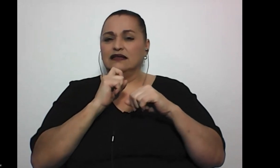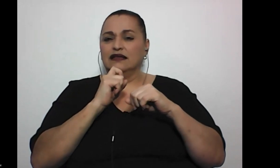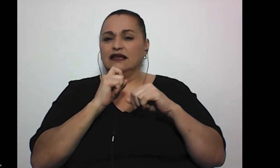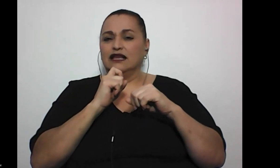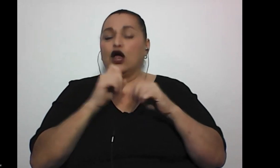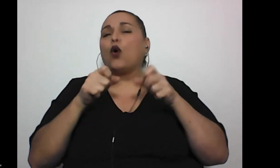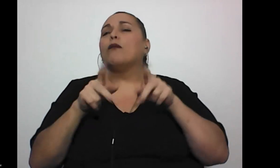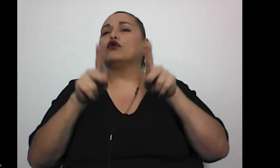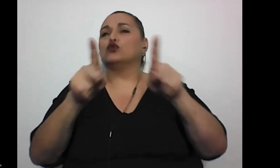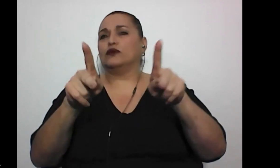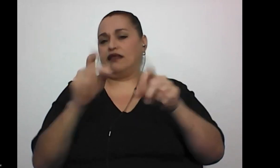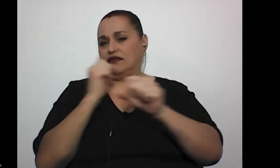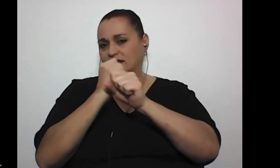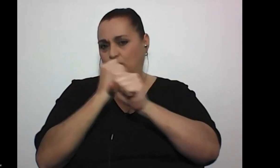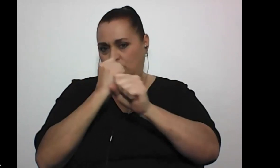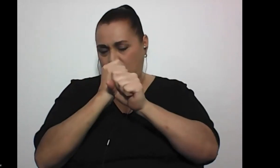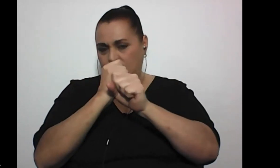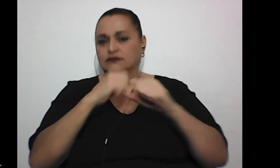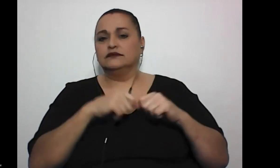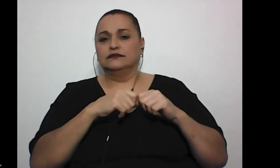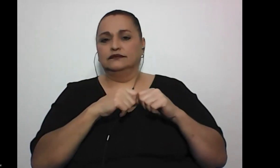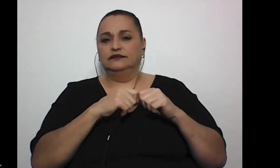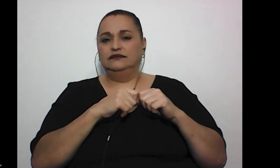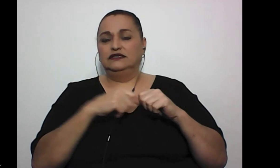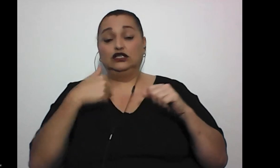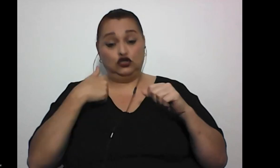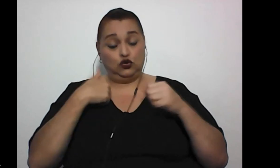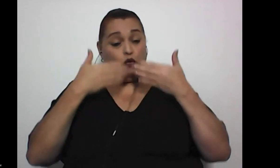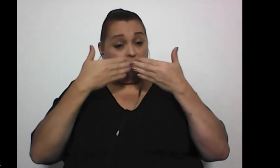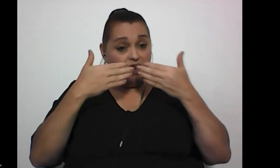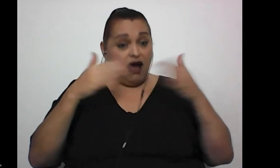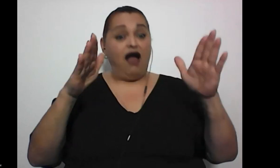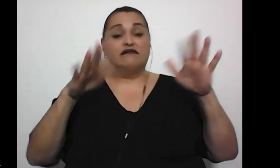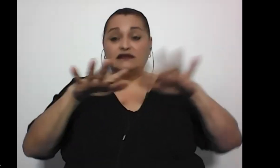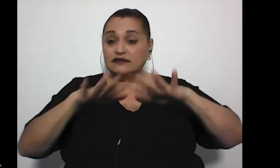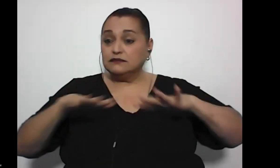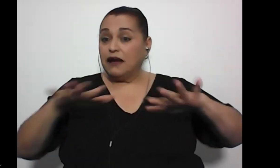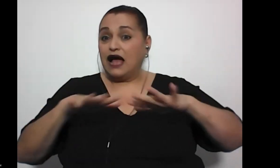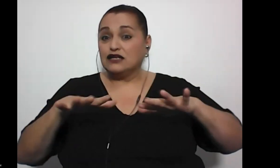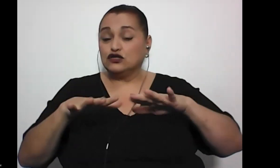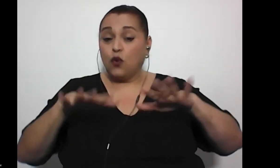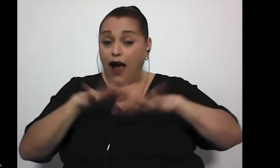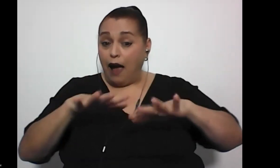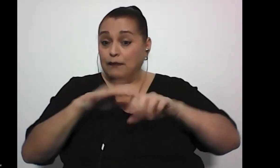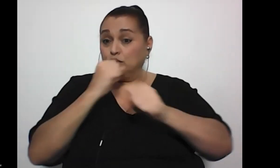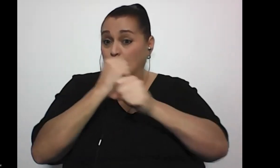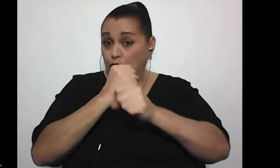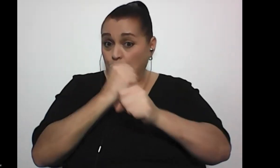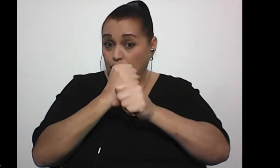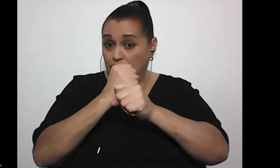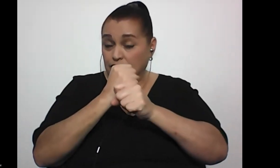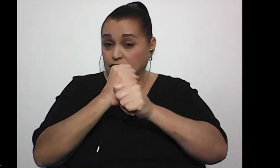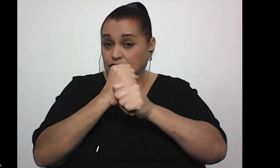las oportunidades laborales, ¿verdad? Abrirme espacio en ya lo que es el ámbito laboral propiamente,